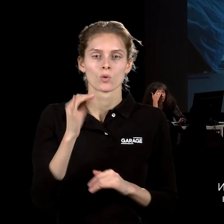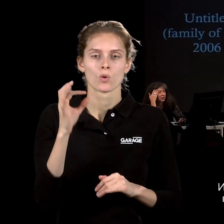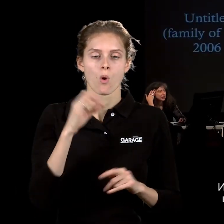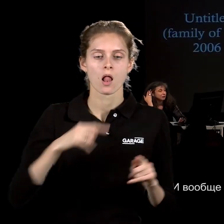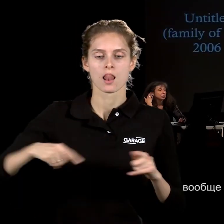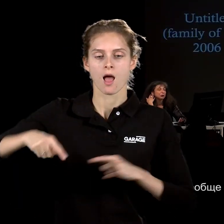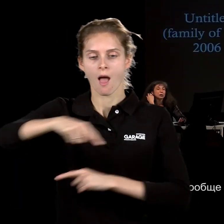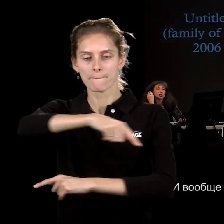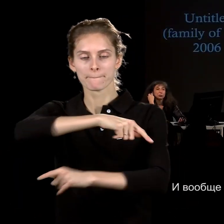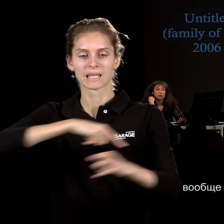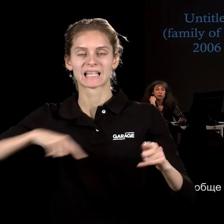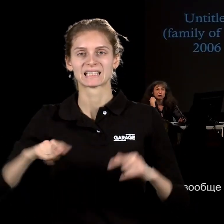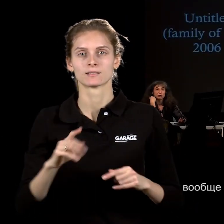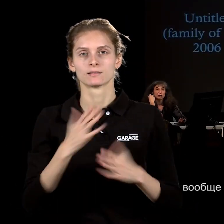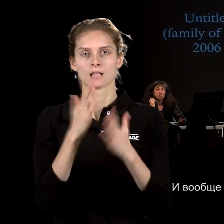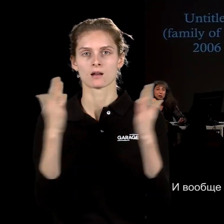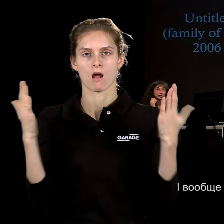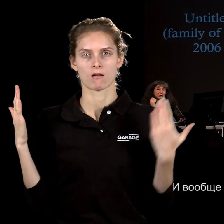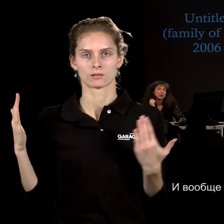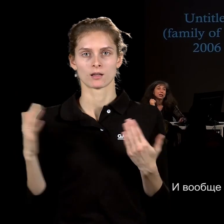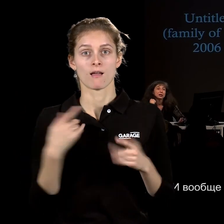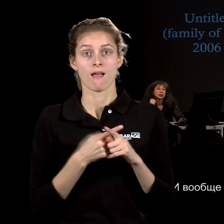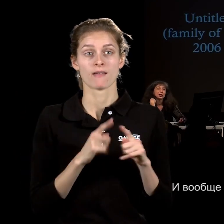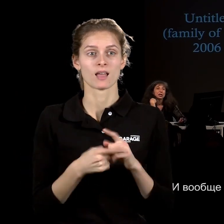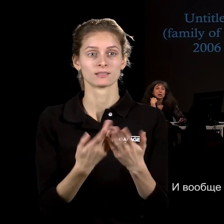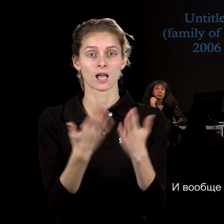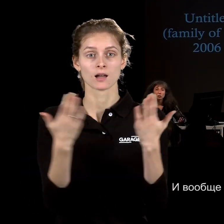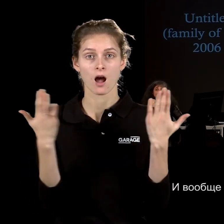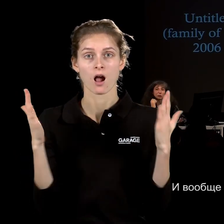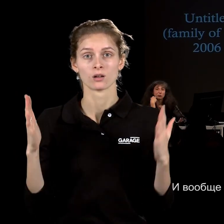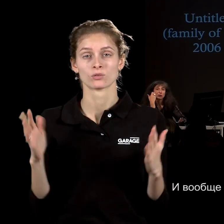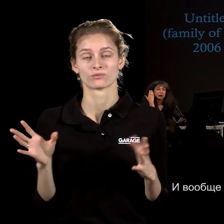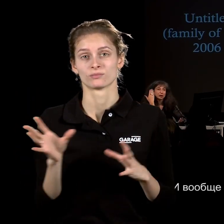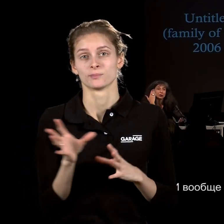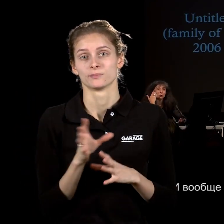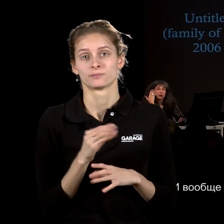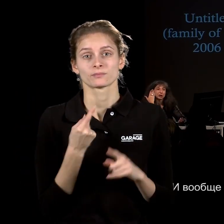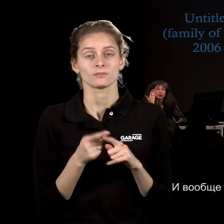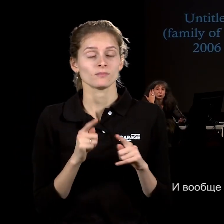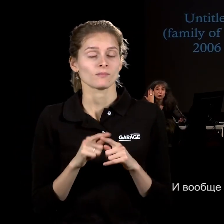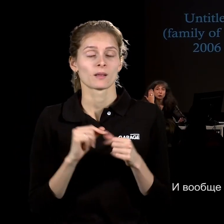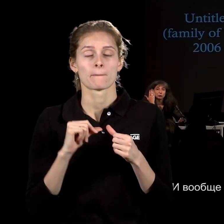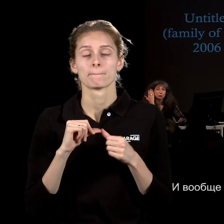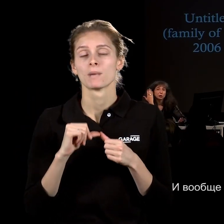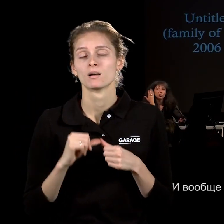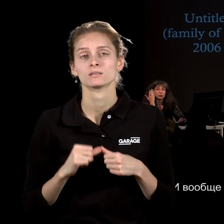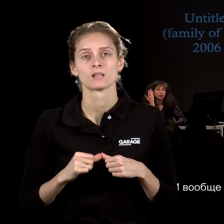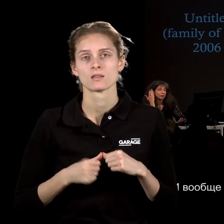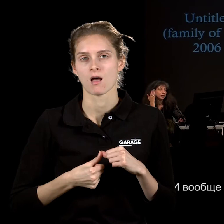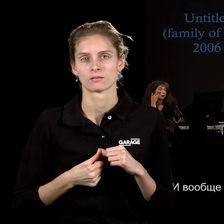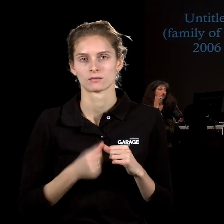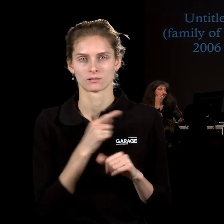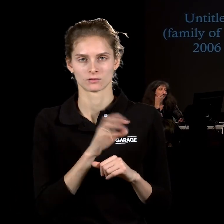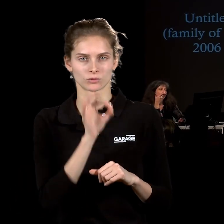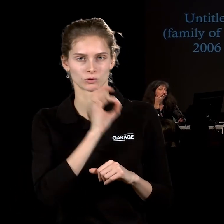зеркальном. И вообще, вот эта зеркальность, это один из постоянных тоже приемов